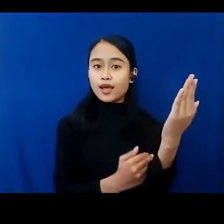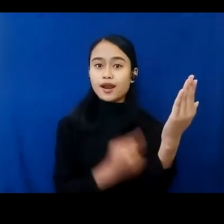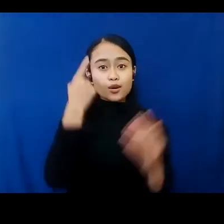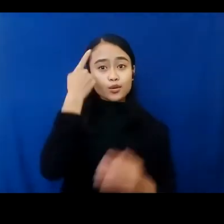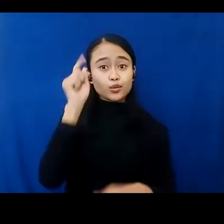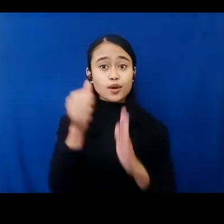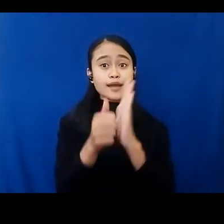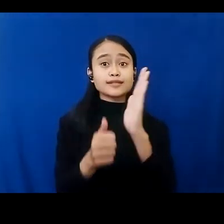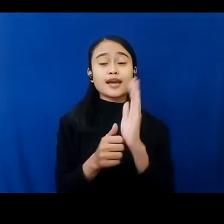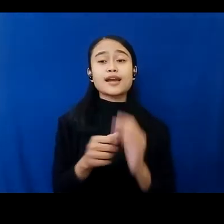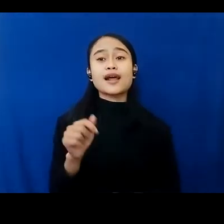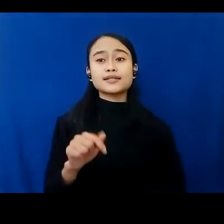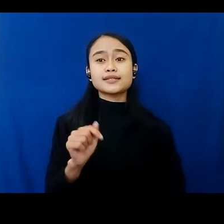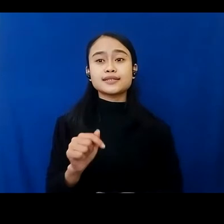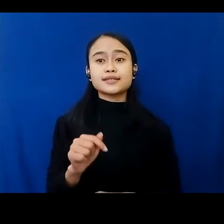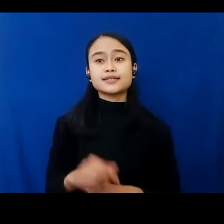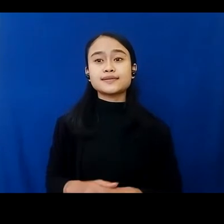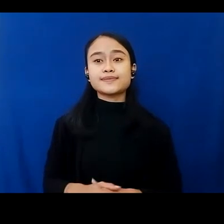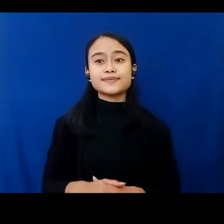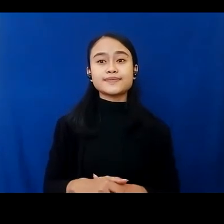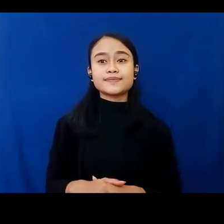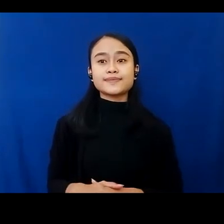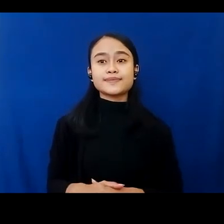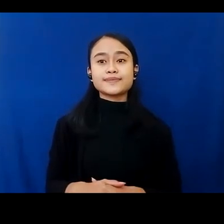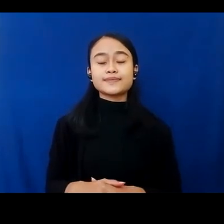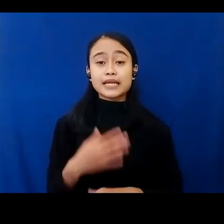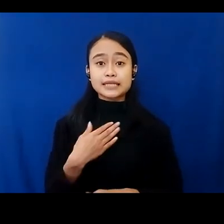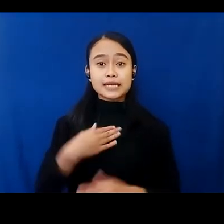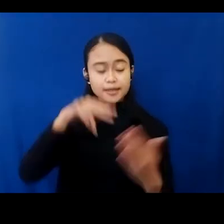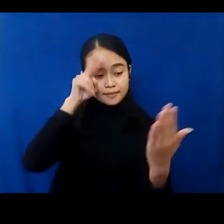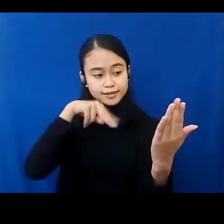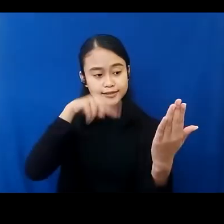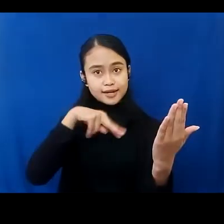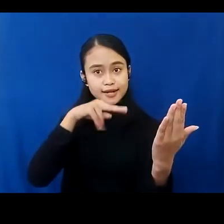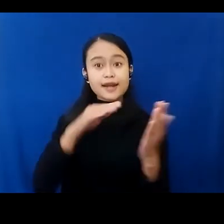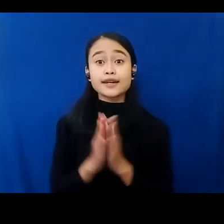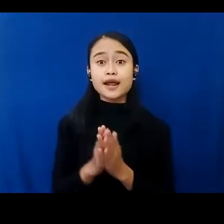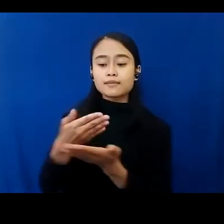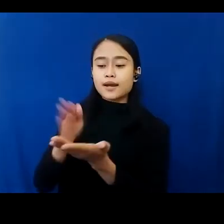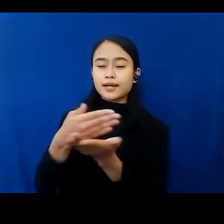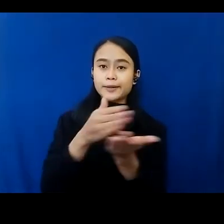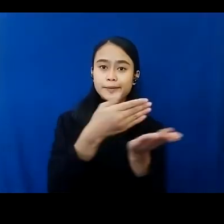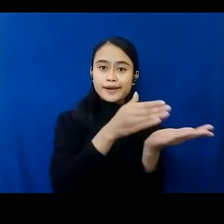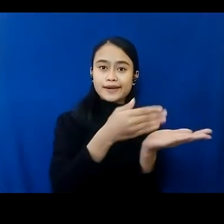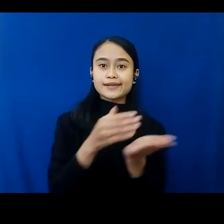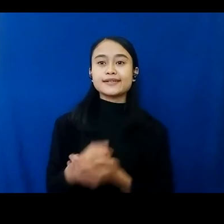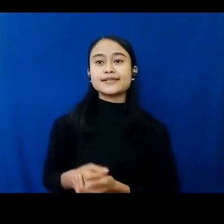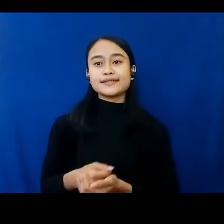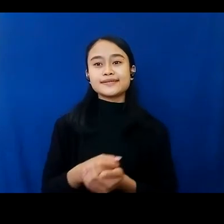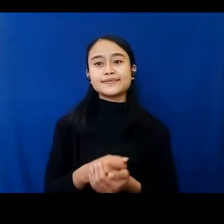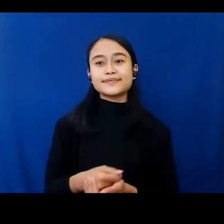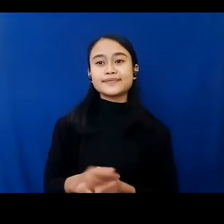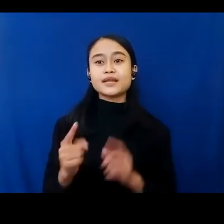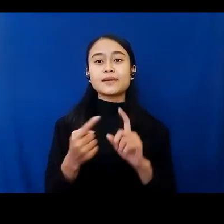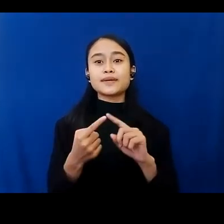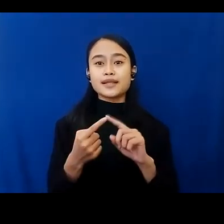selama acara ini berlangsung. Saya akan bacakan dan kami akan bagikan juga kepada Anda, para peserta. Ini yang pertama